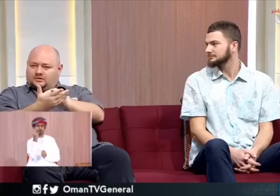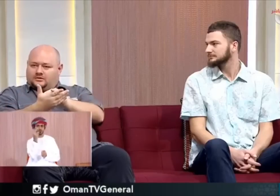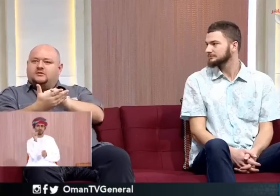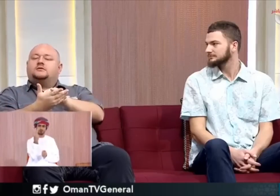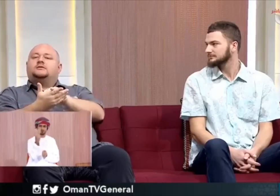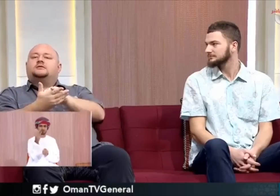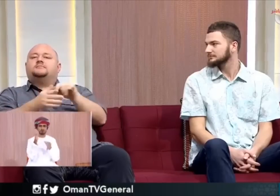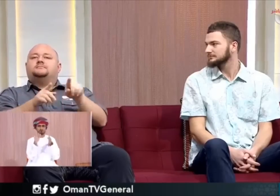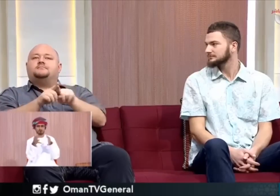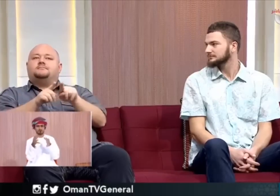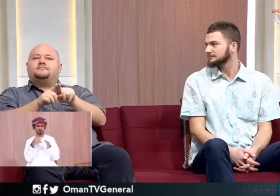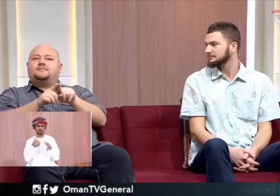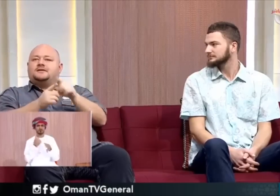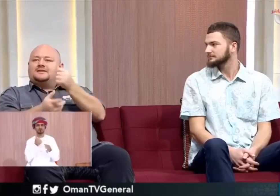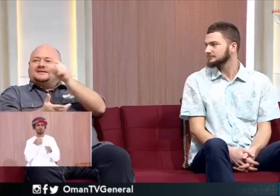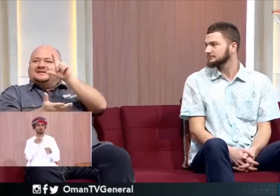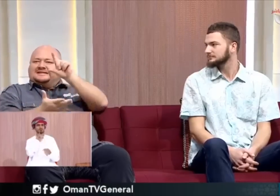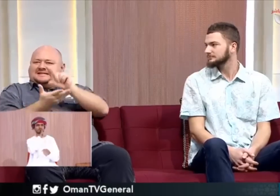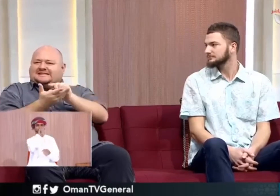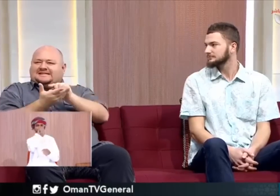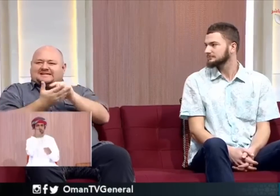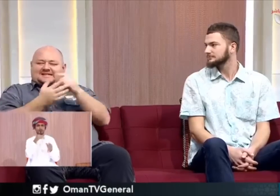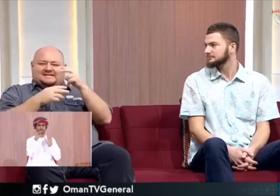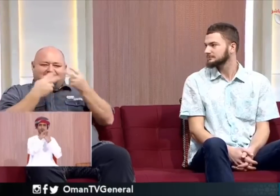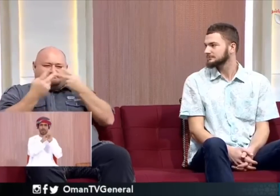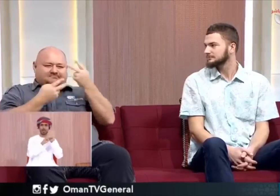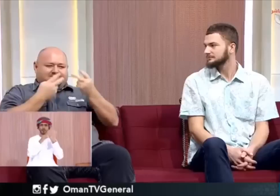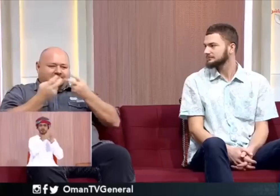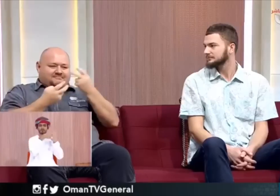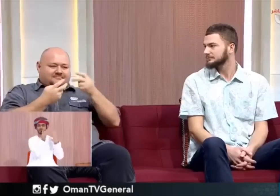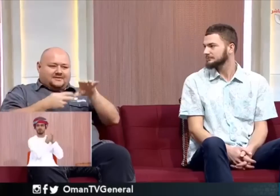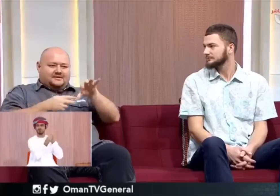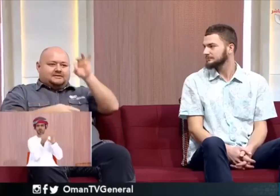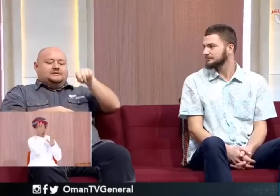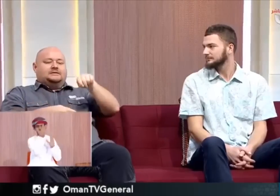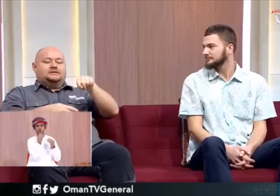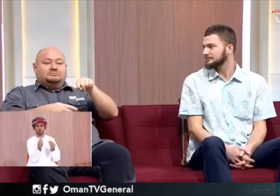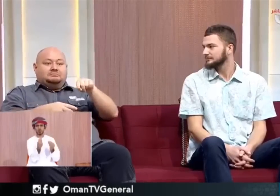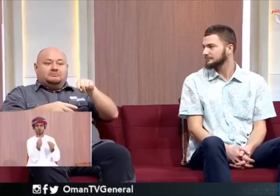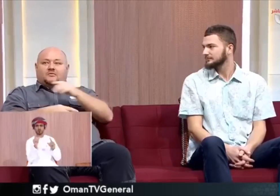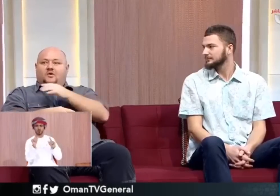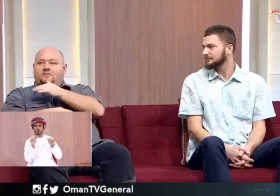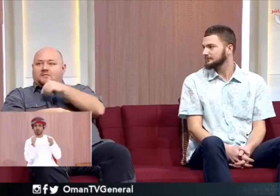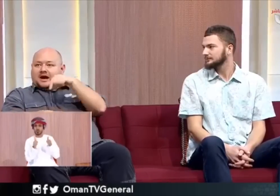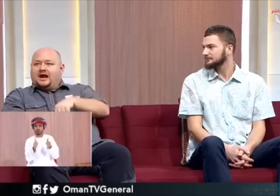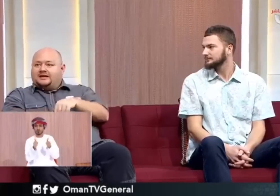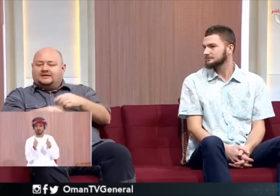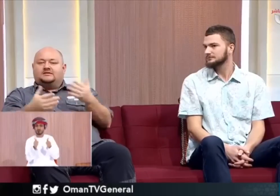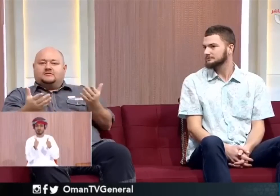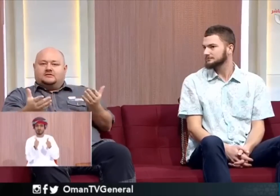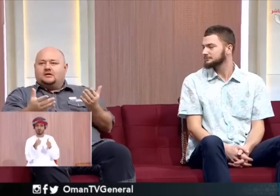ندور على مكان أو برنامج يكون متميز فيه أقوم برحلات